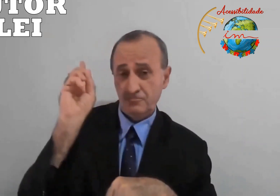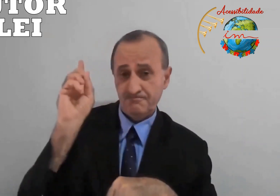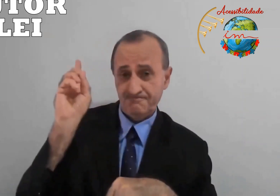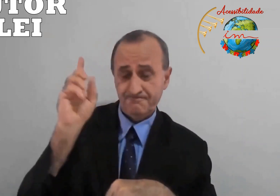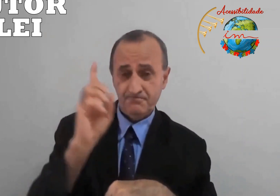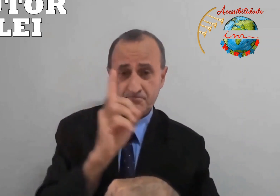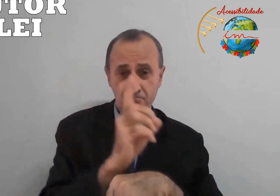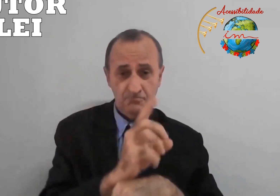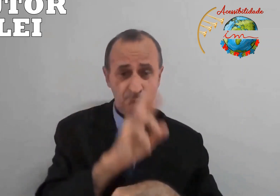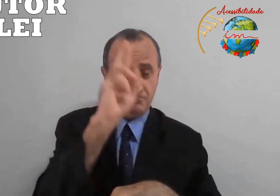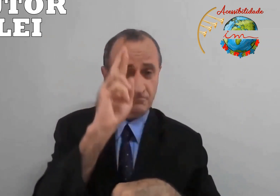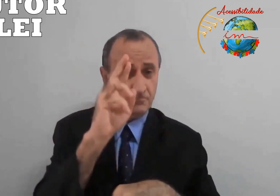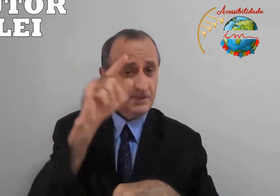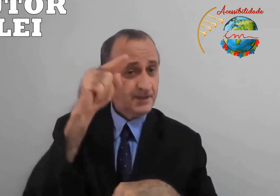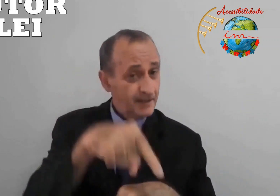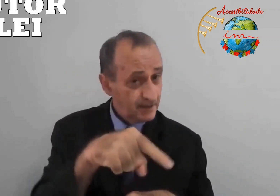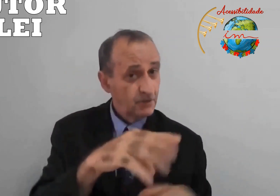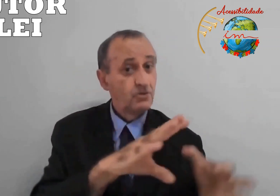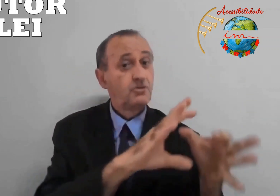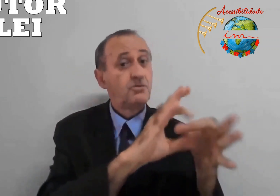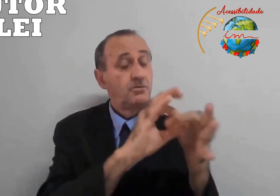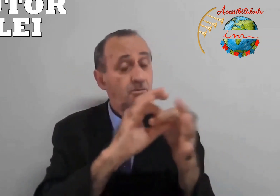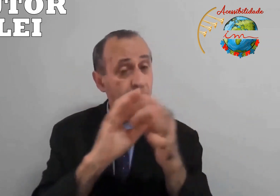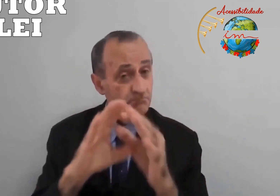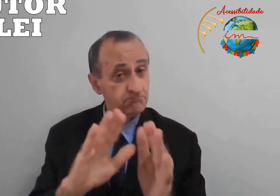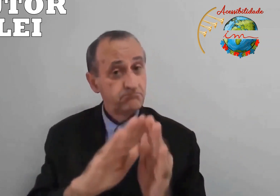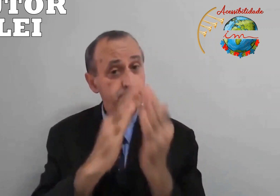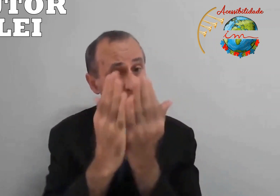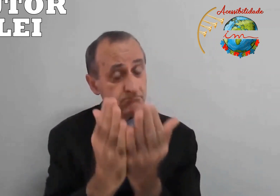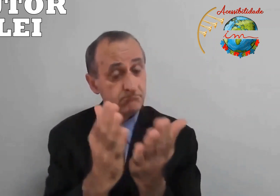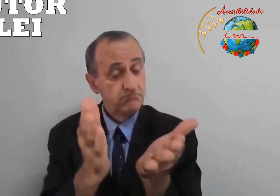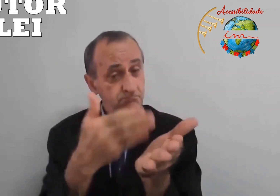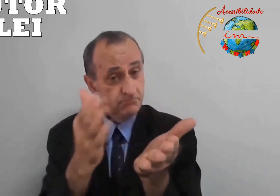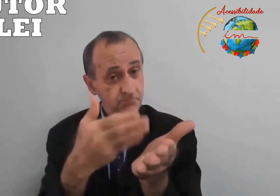da lei. Veja aqui, olha, doutor. Aqui no contexto bíblico.